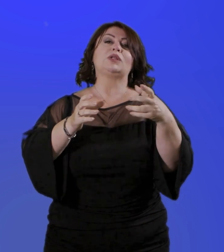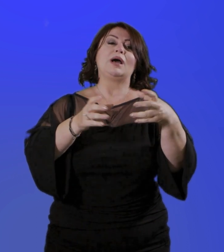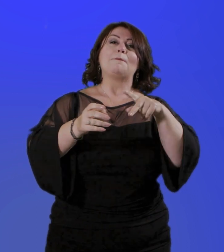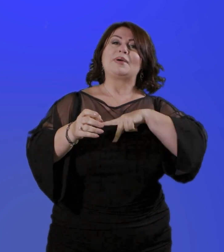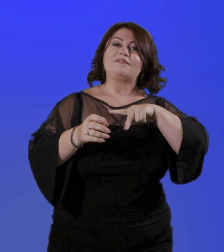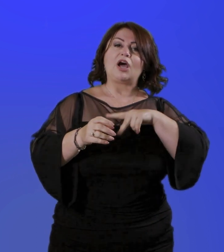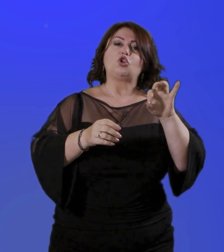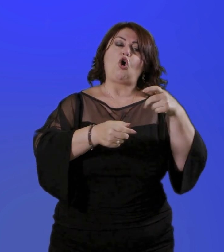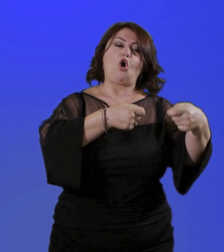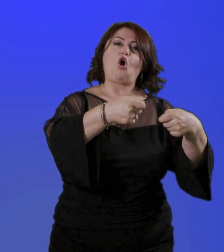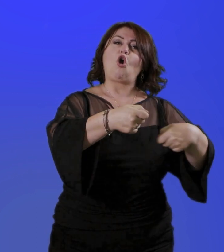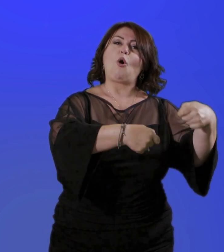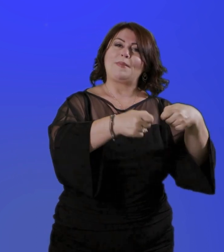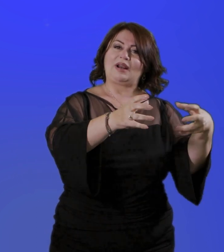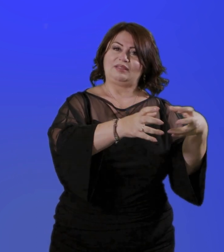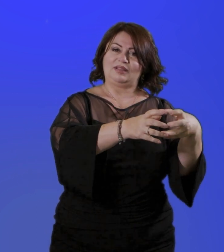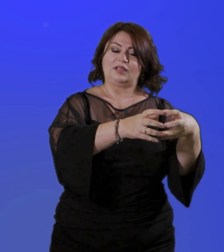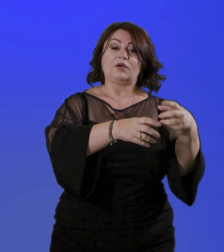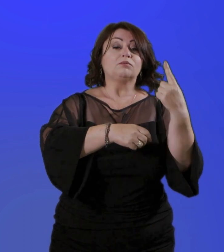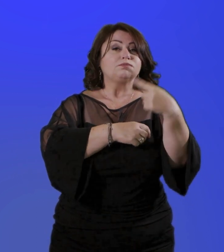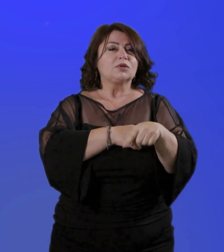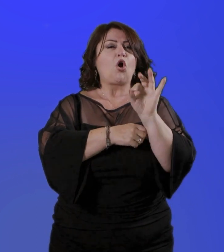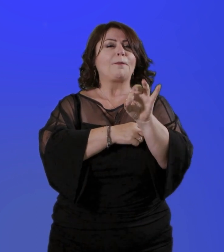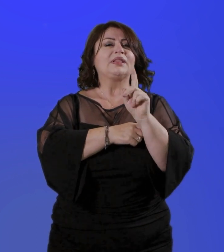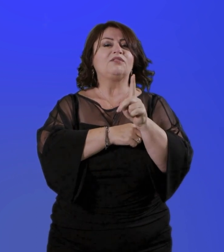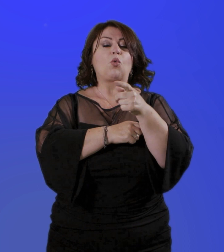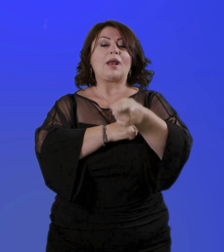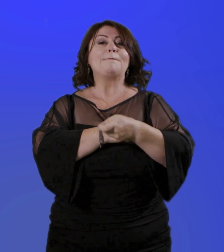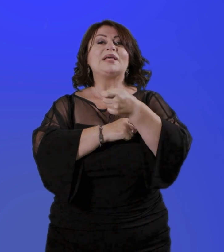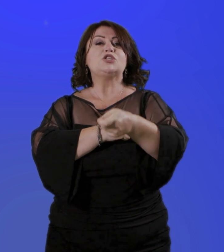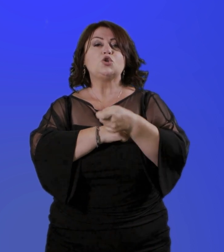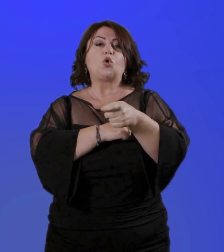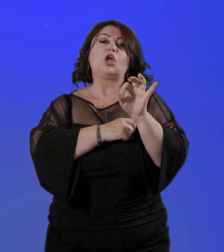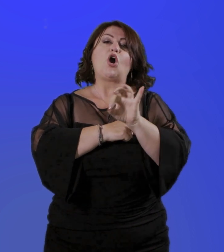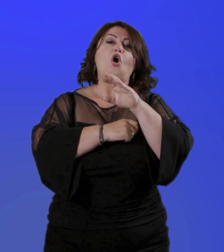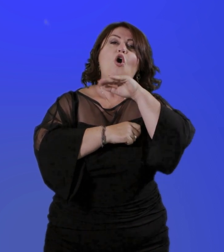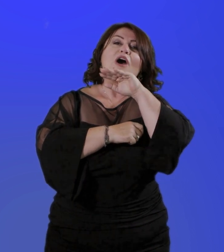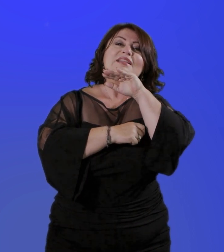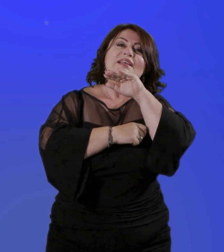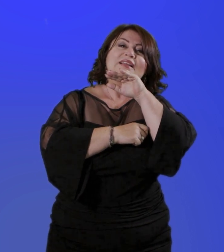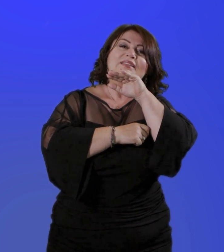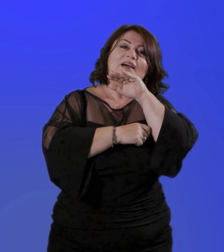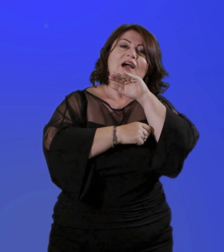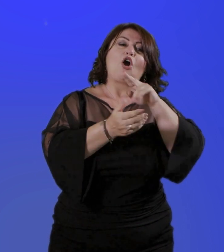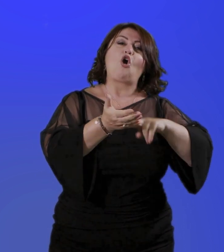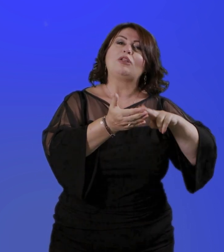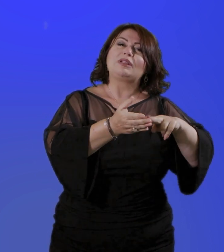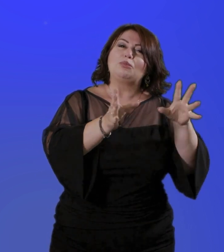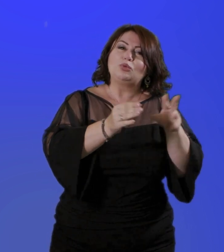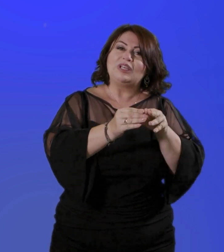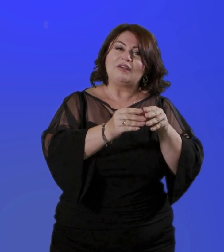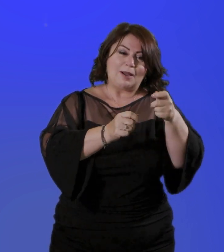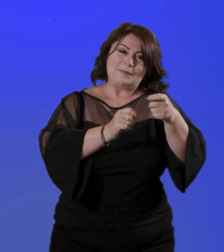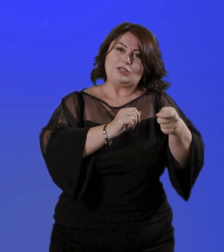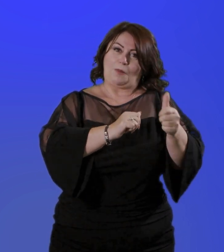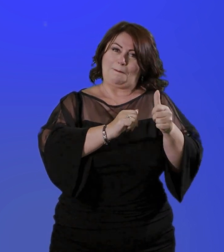beneficio è utile ai fini del conseguimento del diritto alla pensione e dell'anzianità contributiva. A